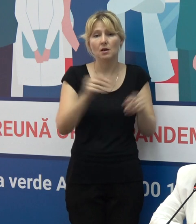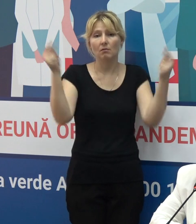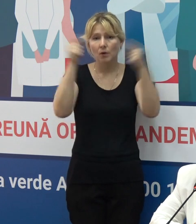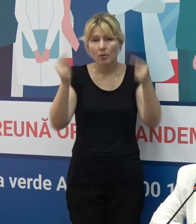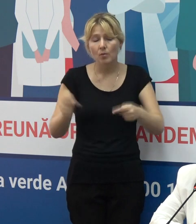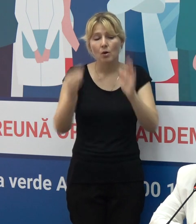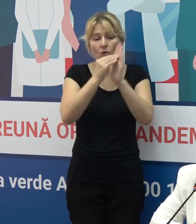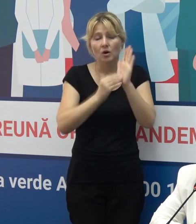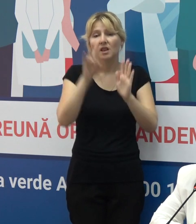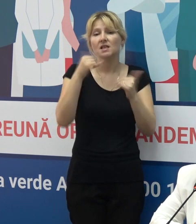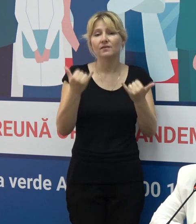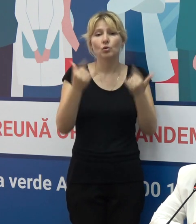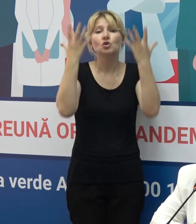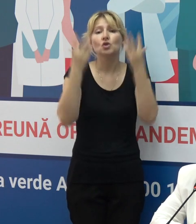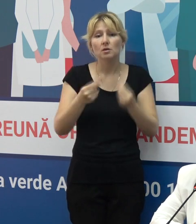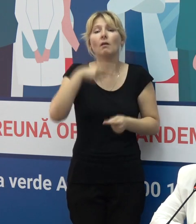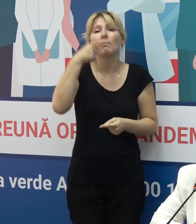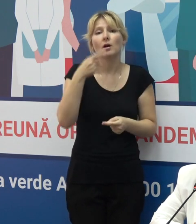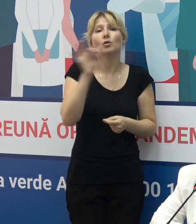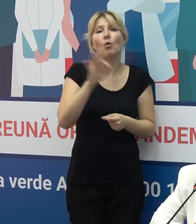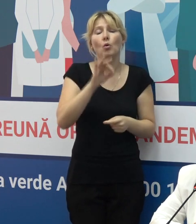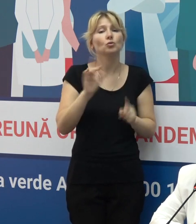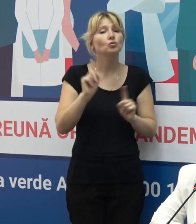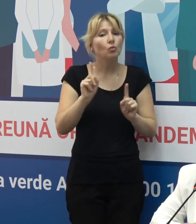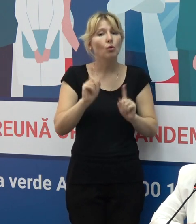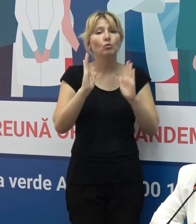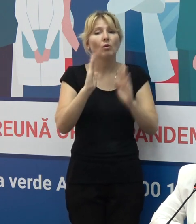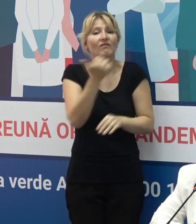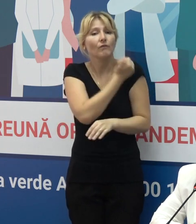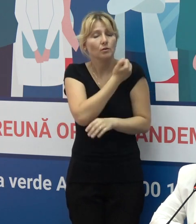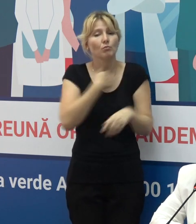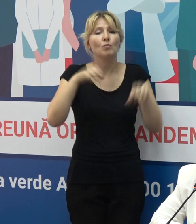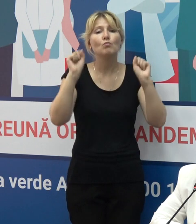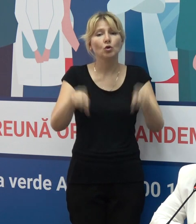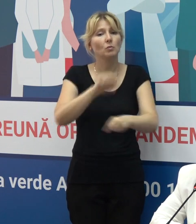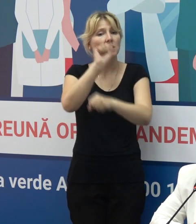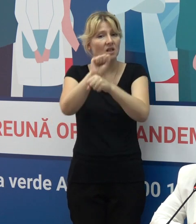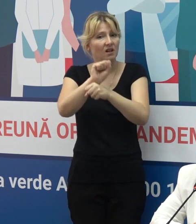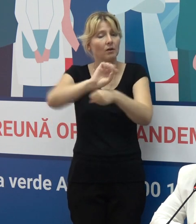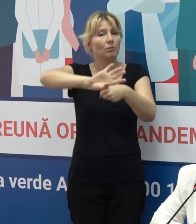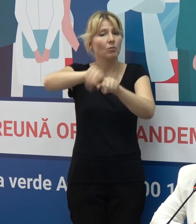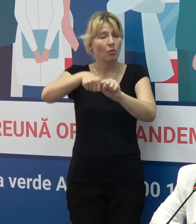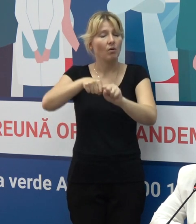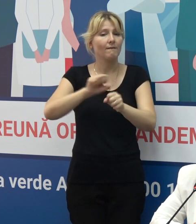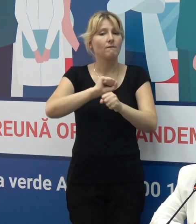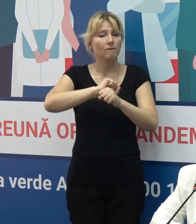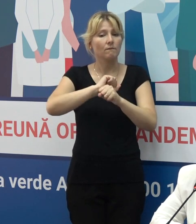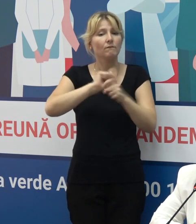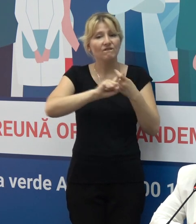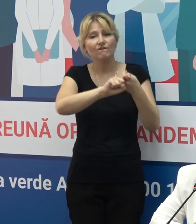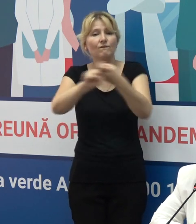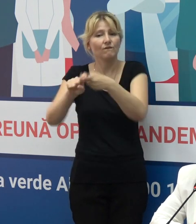actualizate la ziua de astăzi ne vorbesc că doar prin vaccinare putem stopa răspândirea virusului în comunitate.